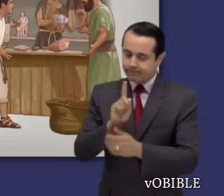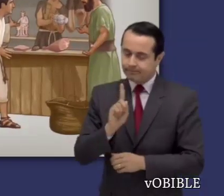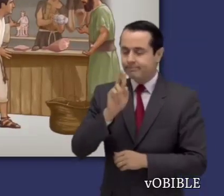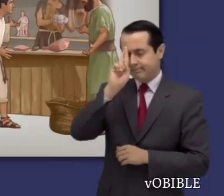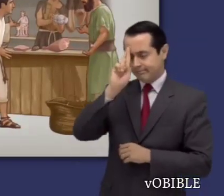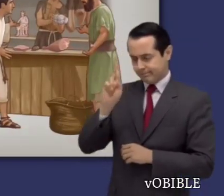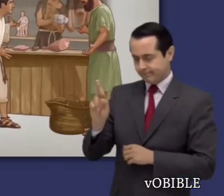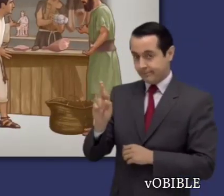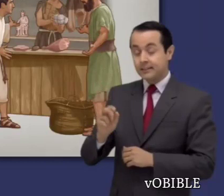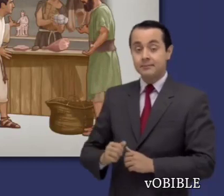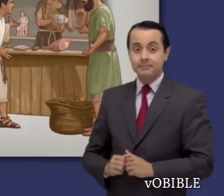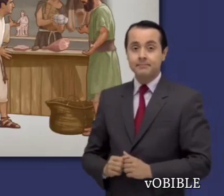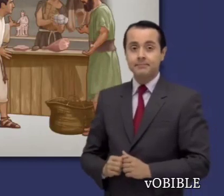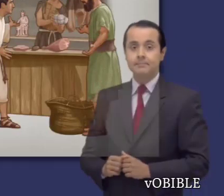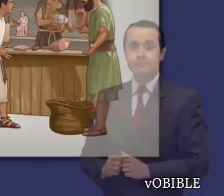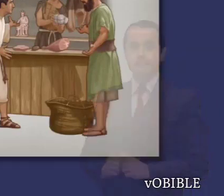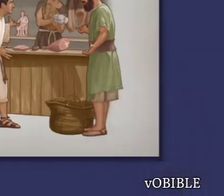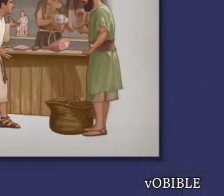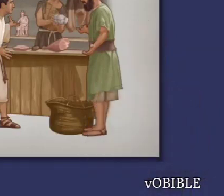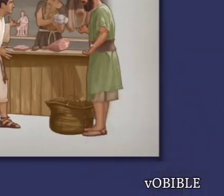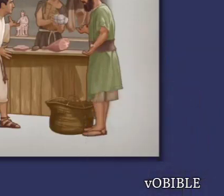veces debemos renunciar a nuestros derechos.